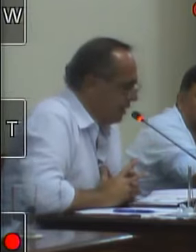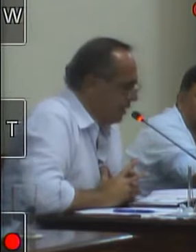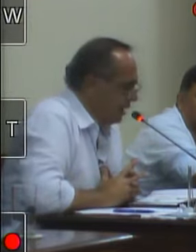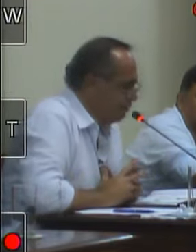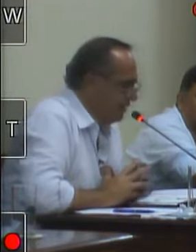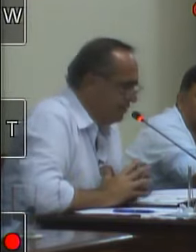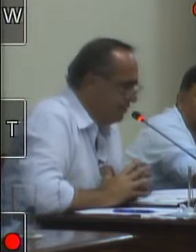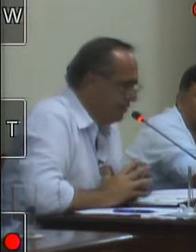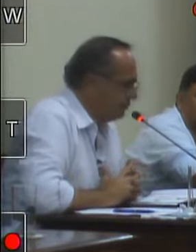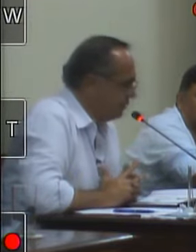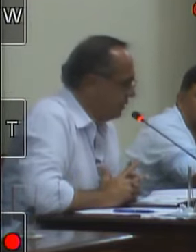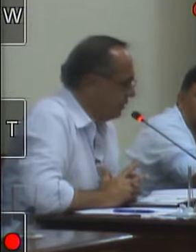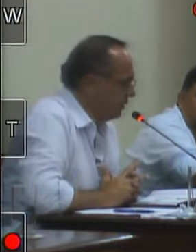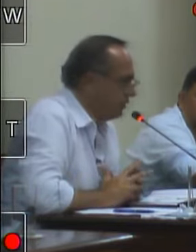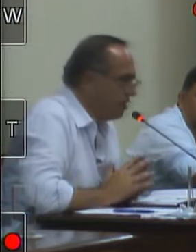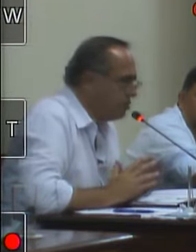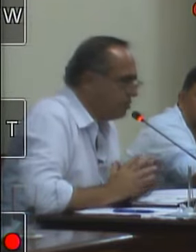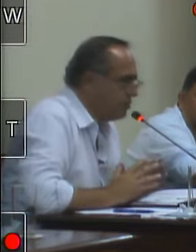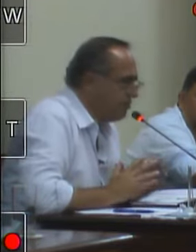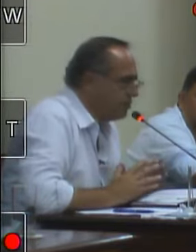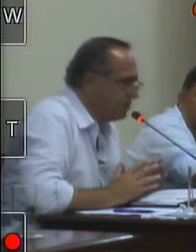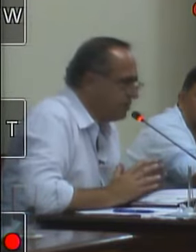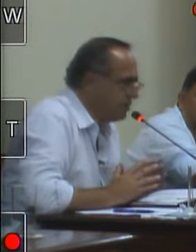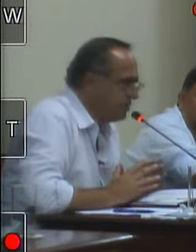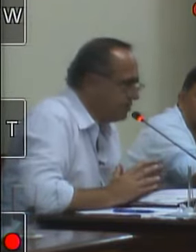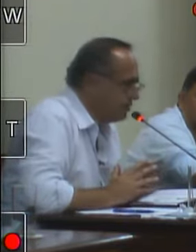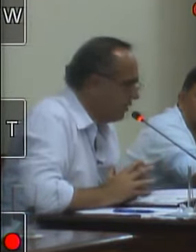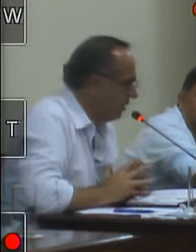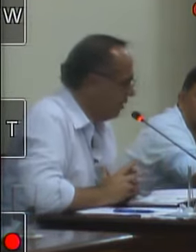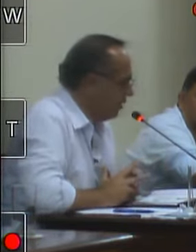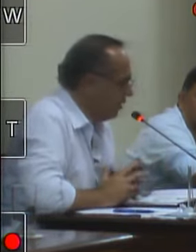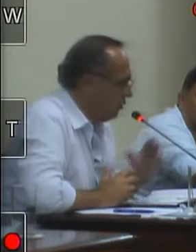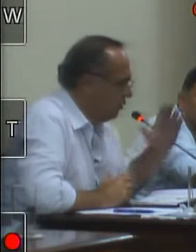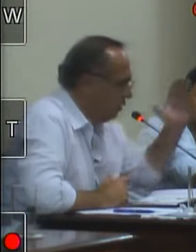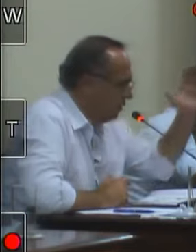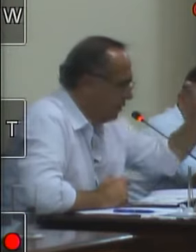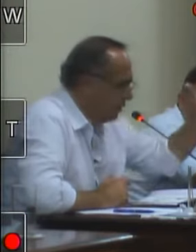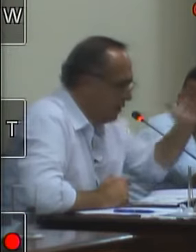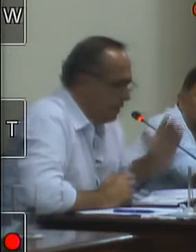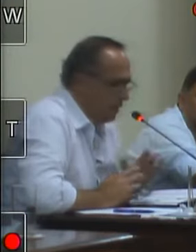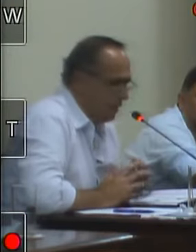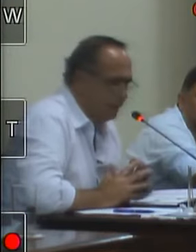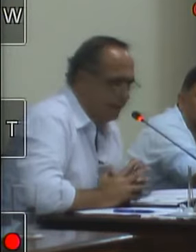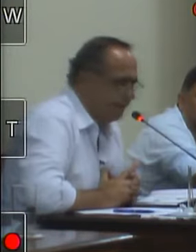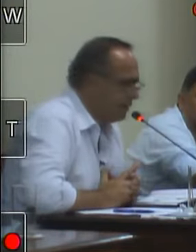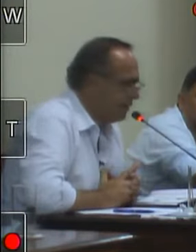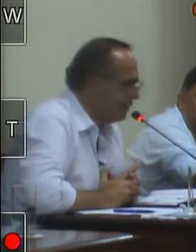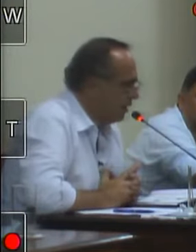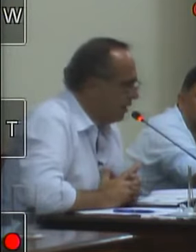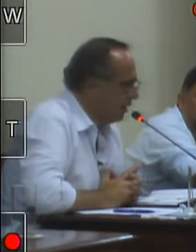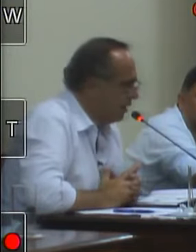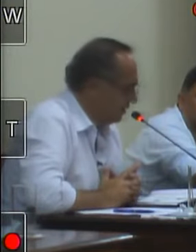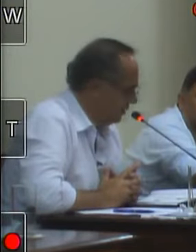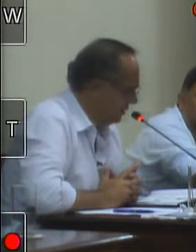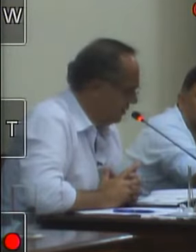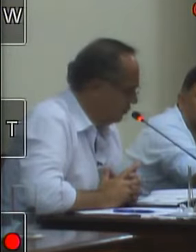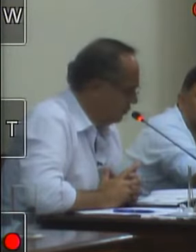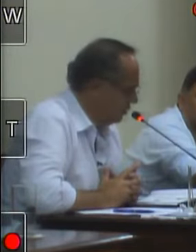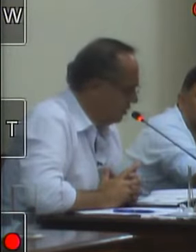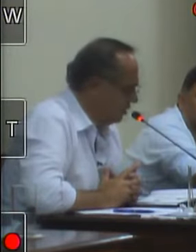a Previ tem os seus defeitos sim conforme ela teve aqui na